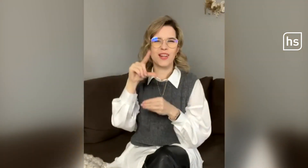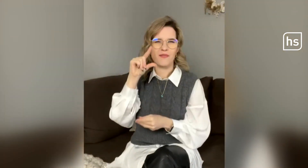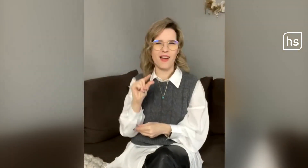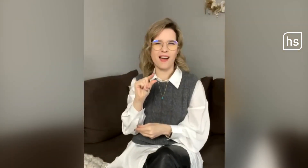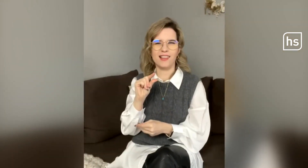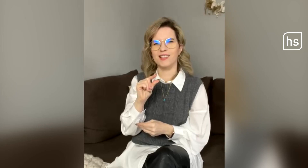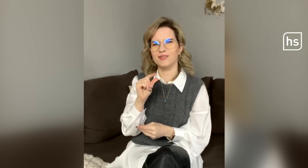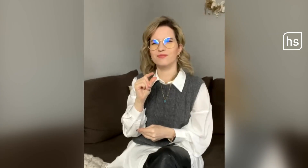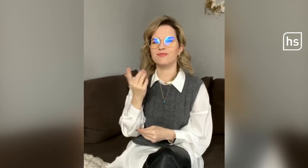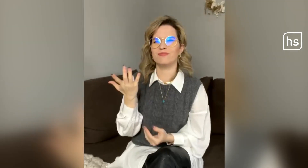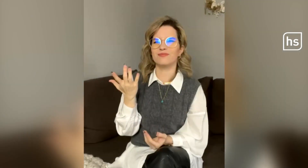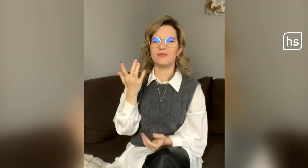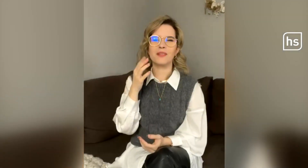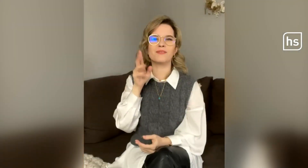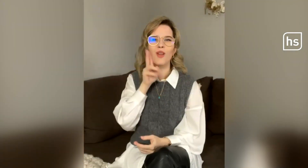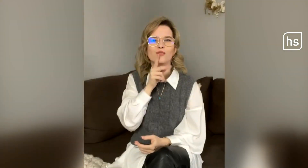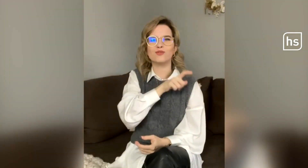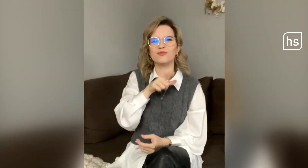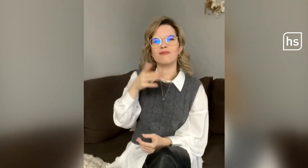wie Gehörlose, die dafür ein besseres Sprachgefühl haben.